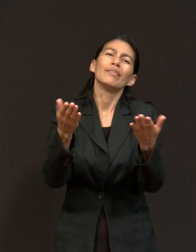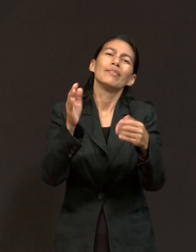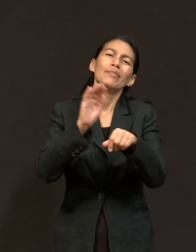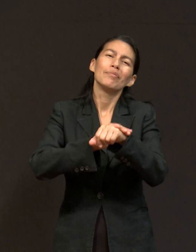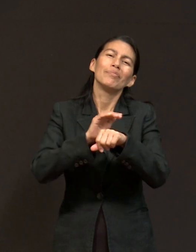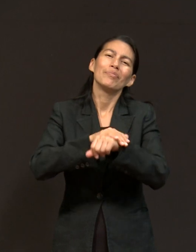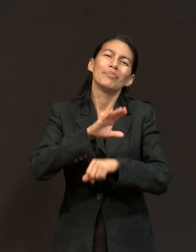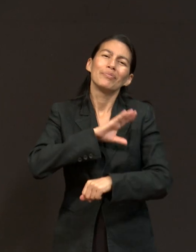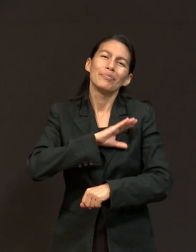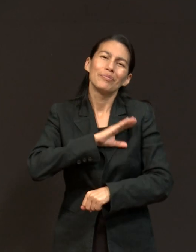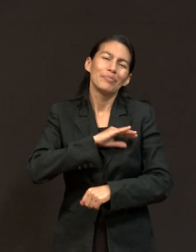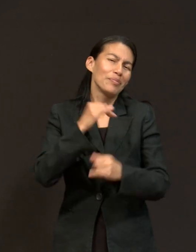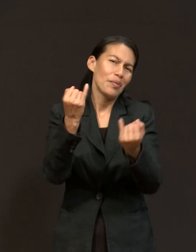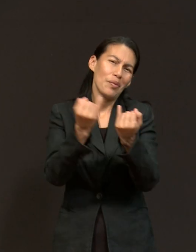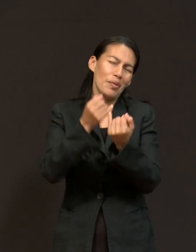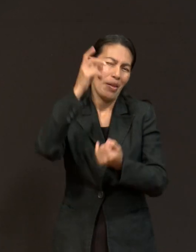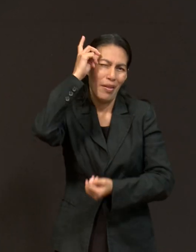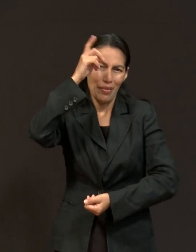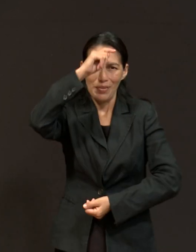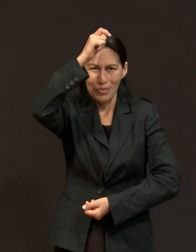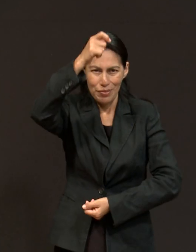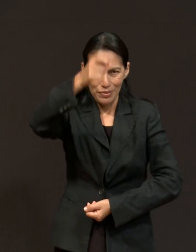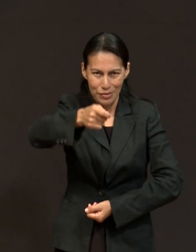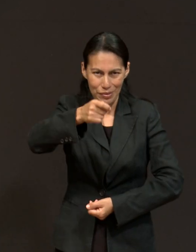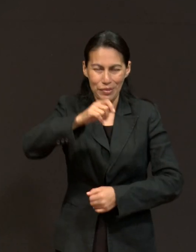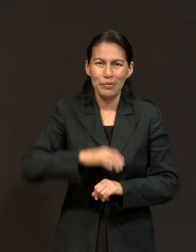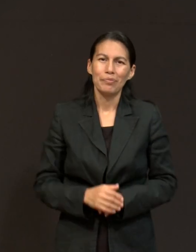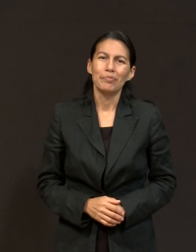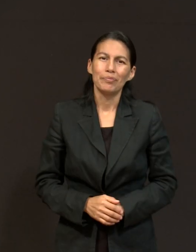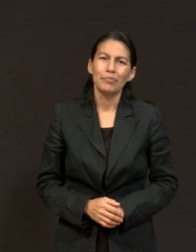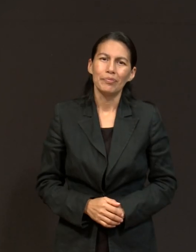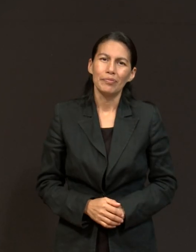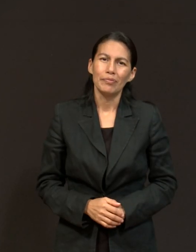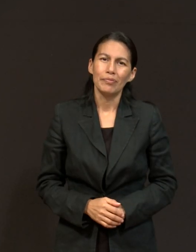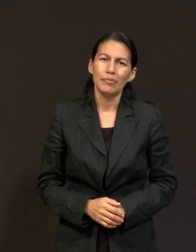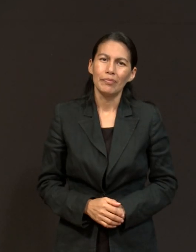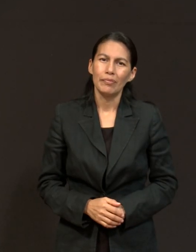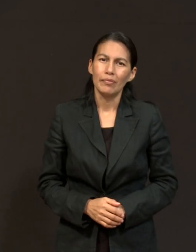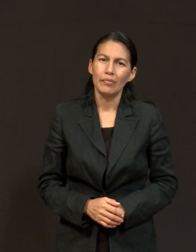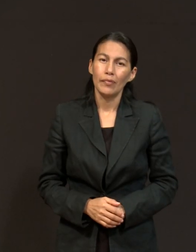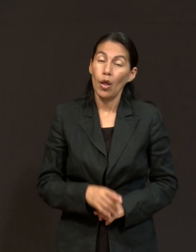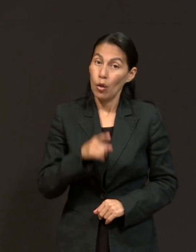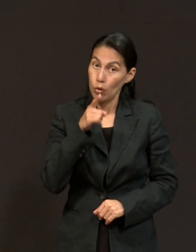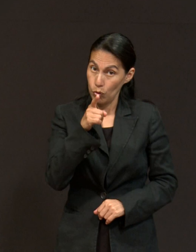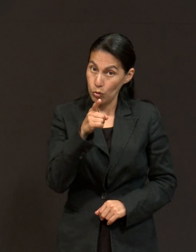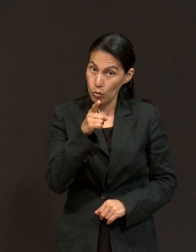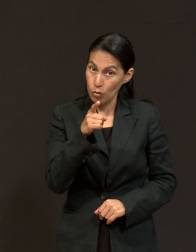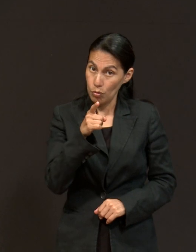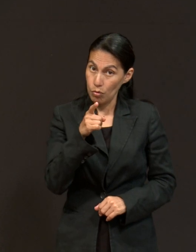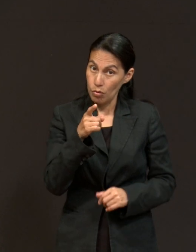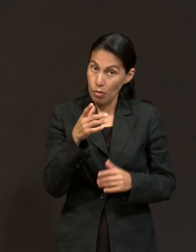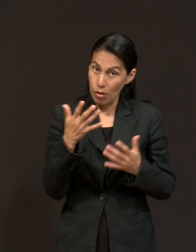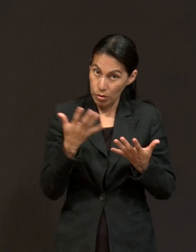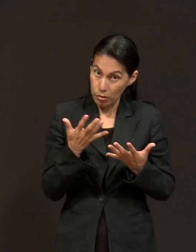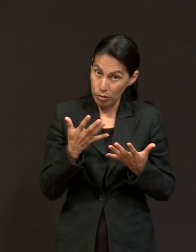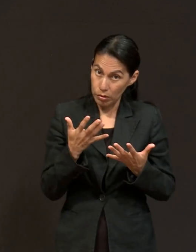queridos, que Dios les bendiga. Recuerden, lo que puedes hacer al obedecer a Dios,